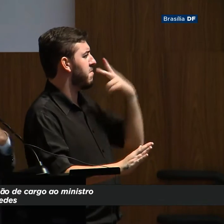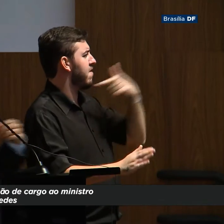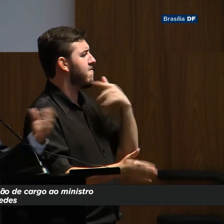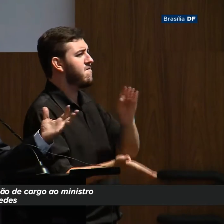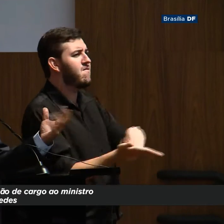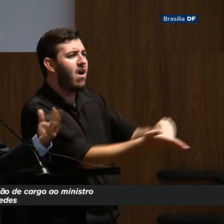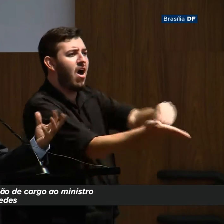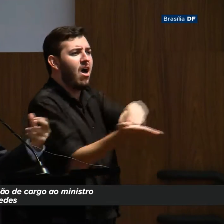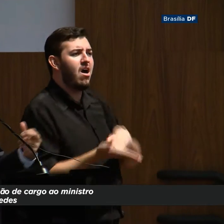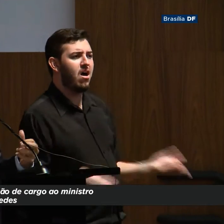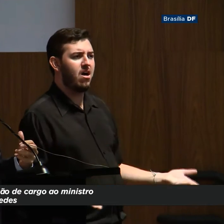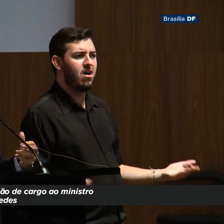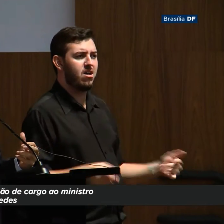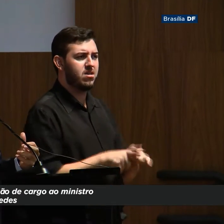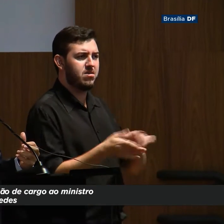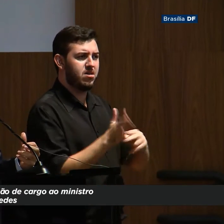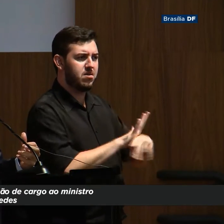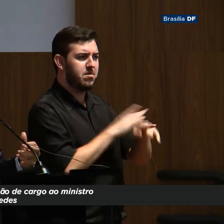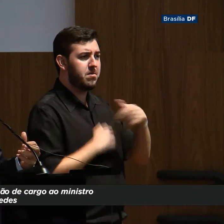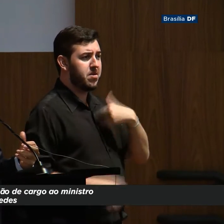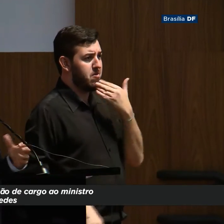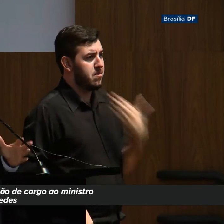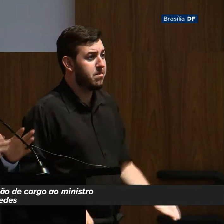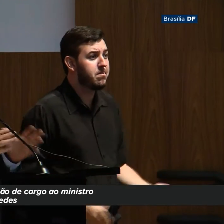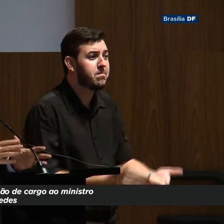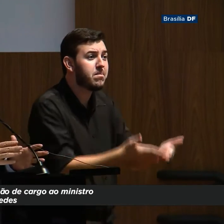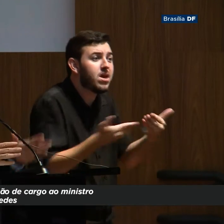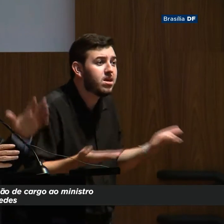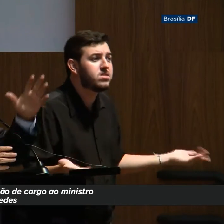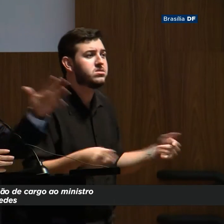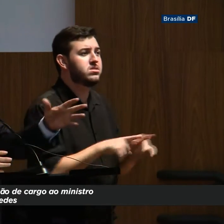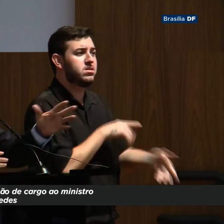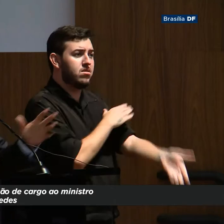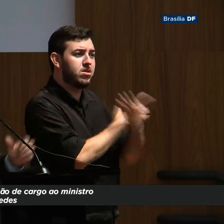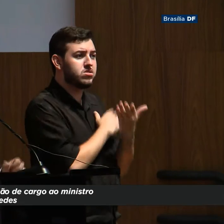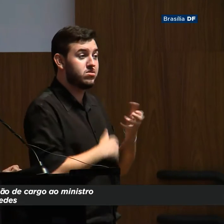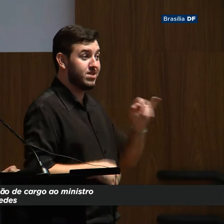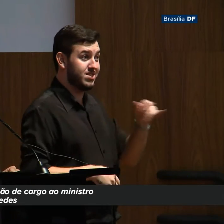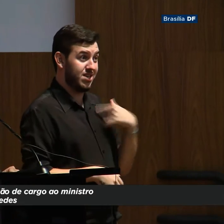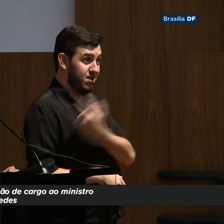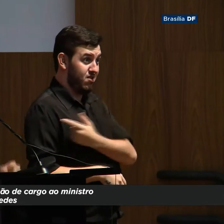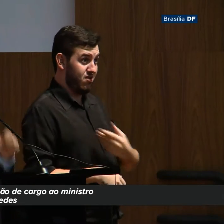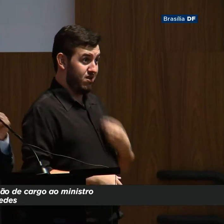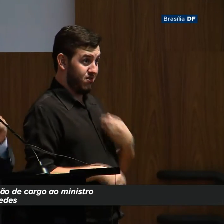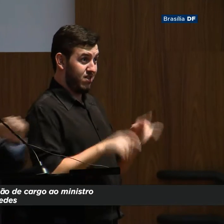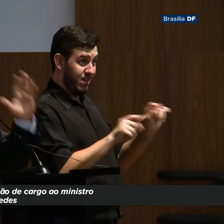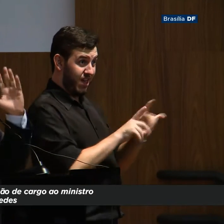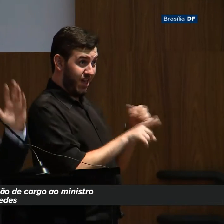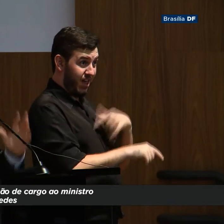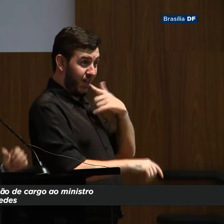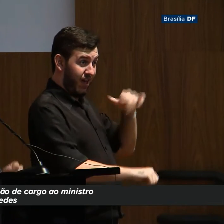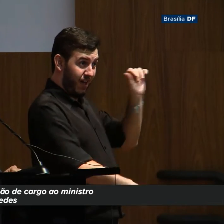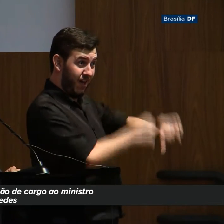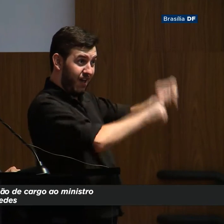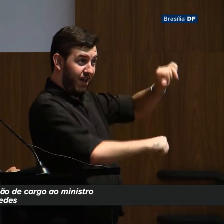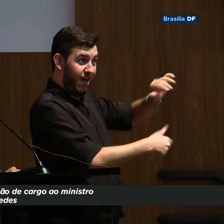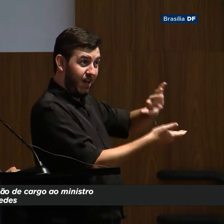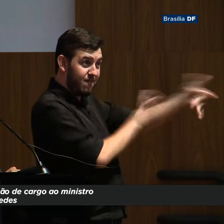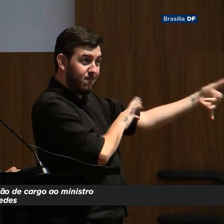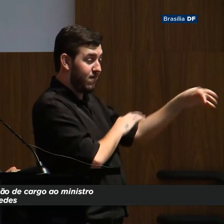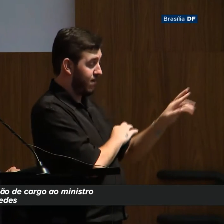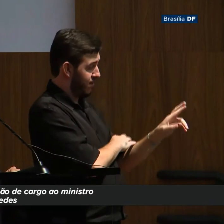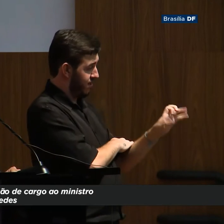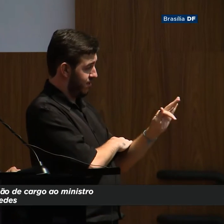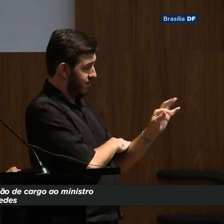Eu estou fazendo um pedido de ajuda. Se a gente aprovar uma reforma importante como essa que está à frente, nós temos aí dez anos